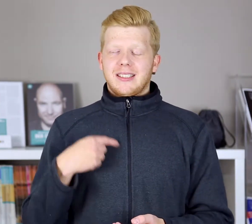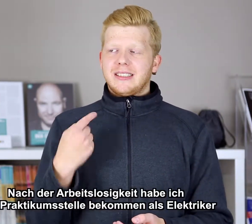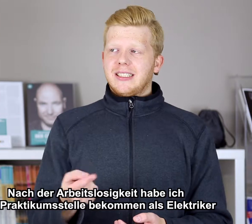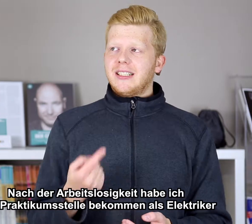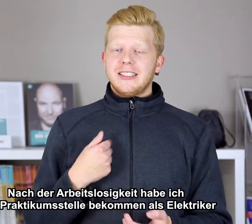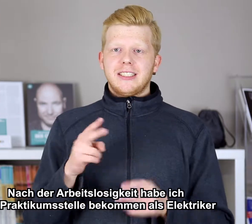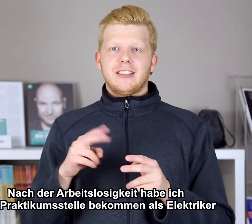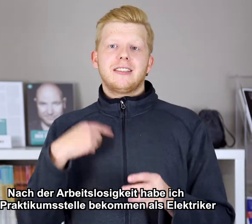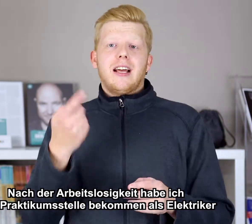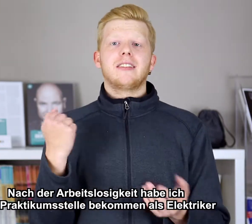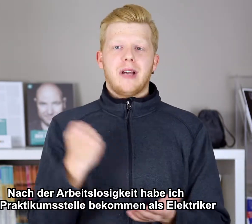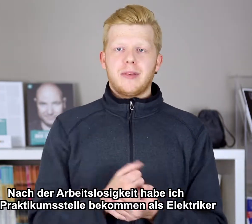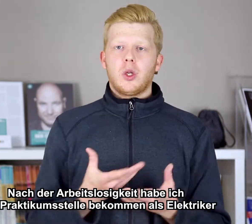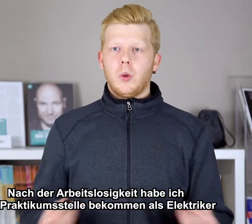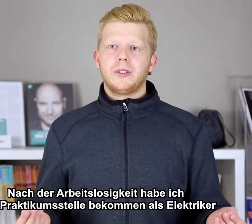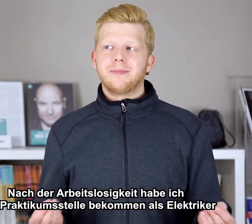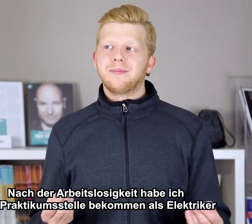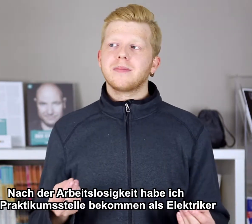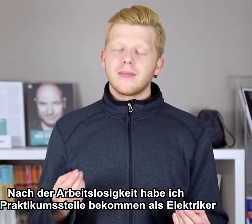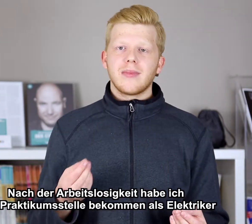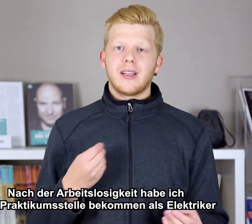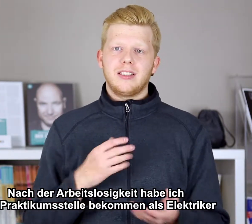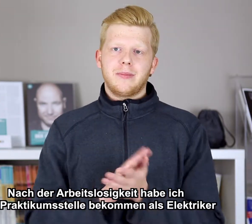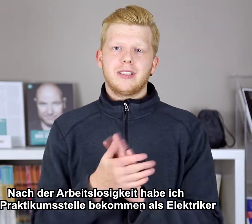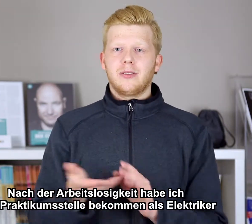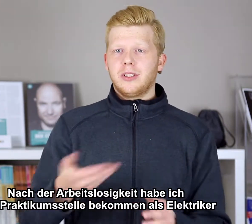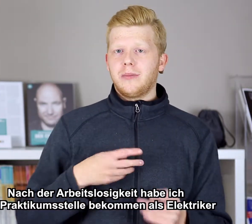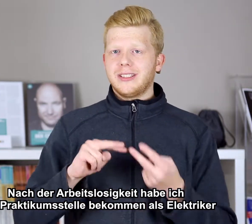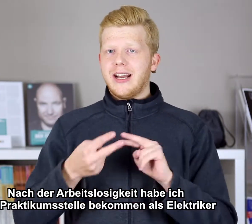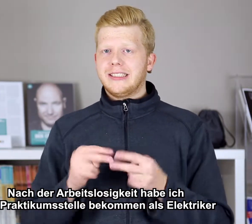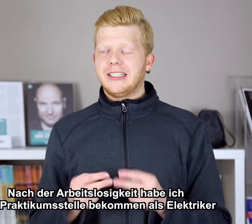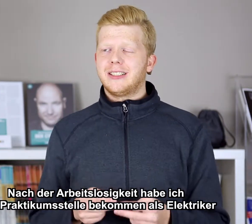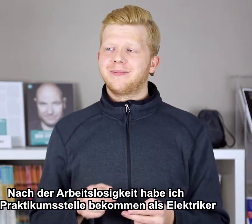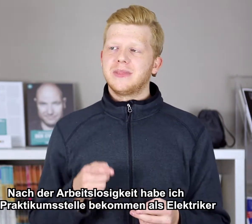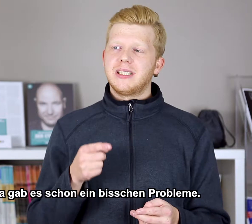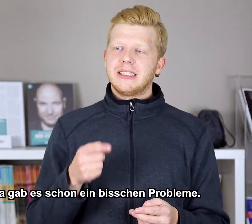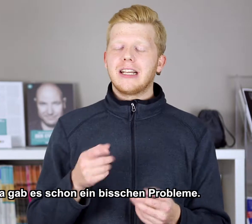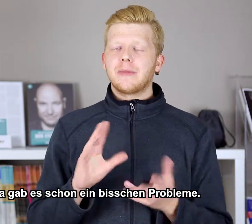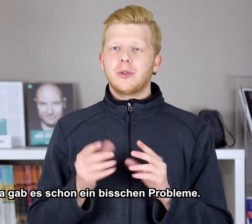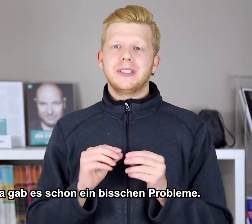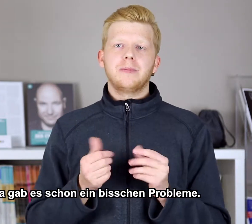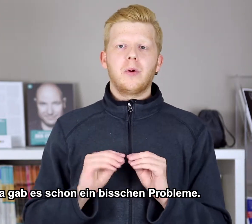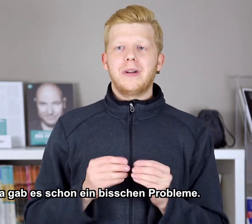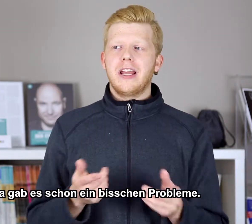Dann hatte ich nach dem Arbeitslos, hatte ich Packigung bekommen als Elektriker. Da gab es schon ein bisschen Probleme.